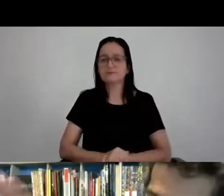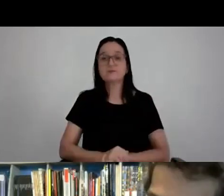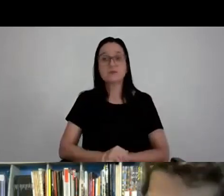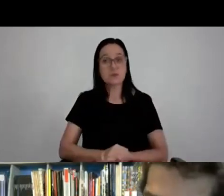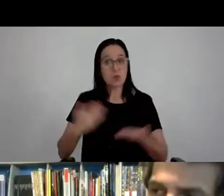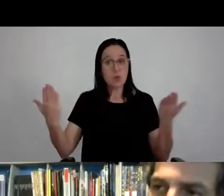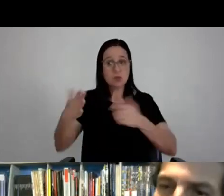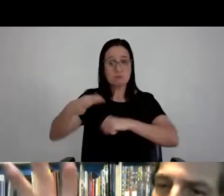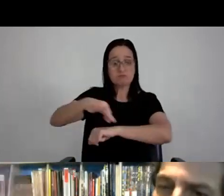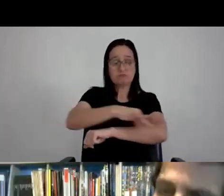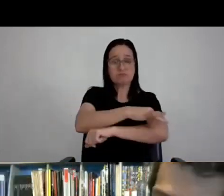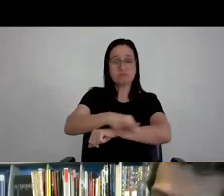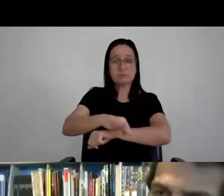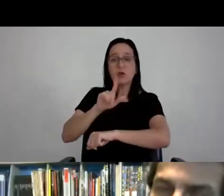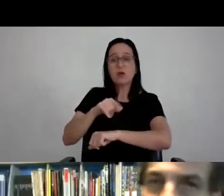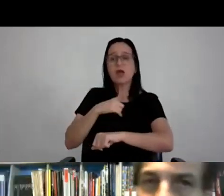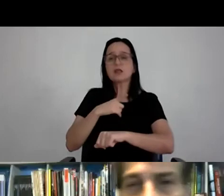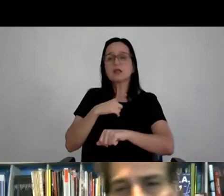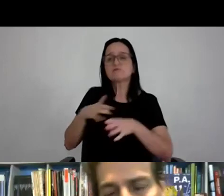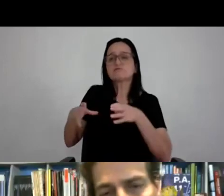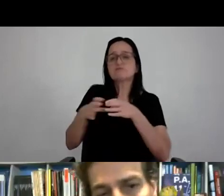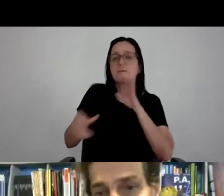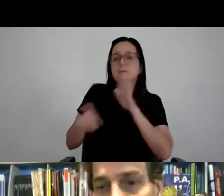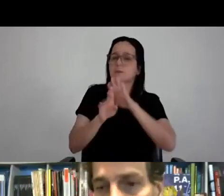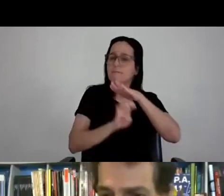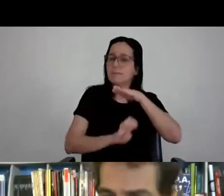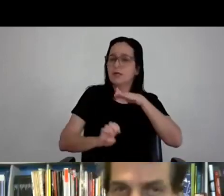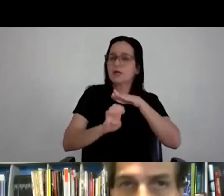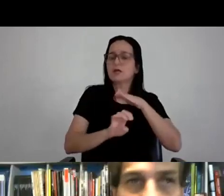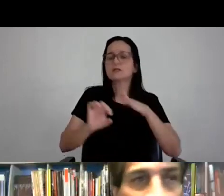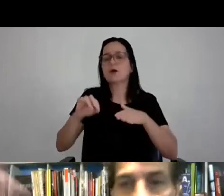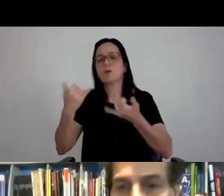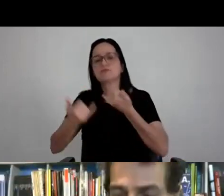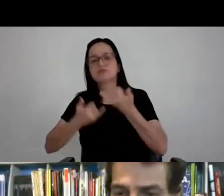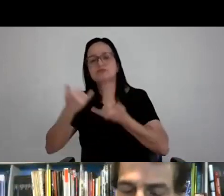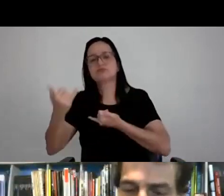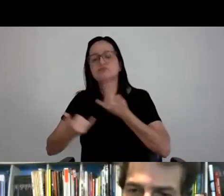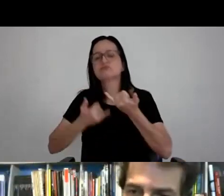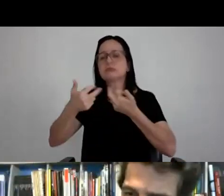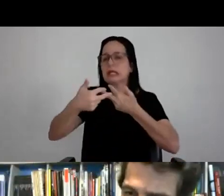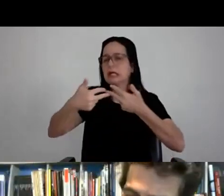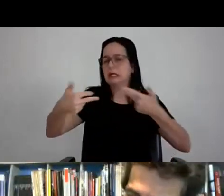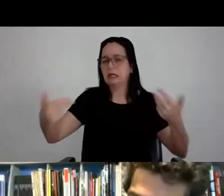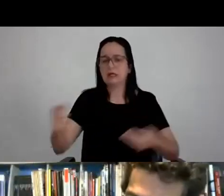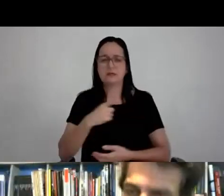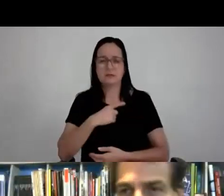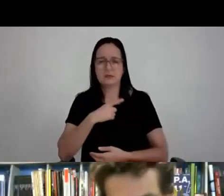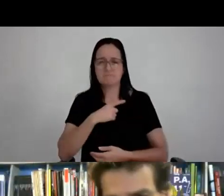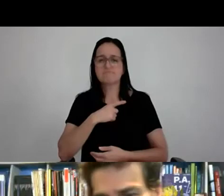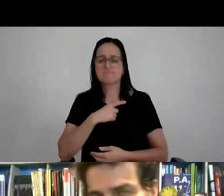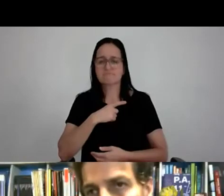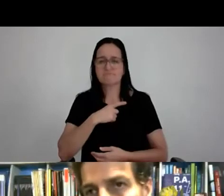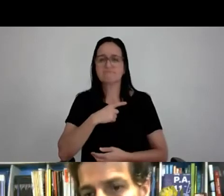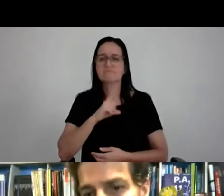para o entretenimento, para o corporativo, para a área de parques, para a área de lazer, então, ou a gente fugiu um pouco